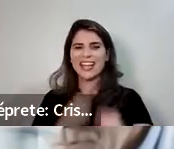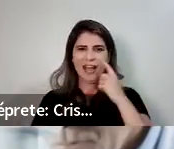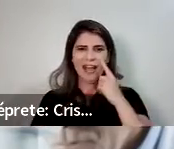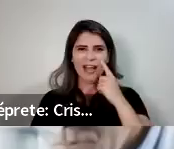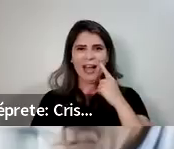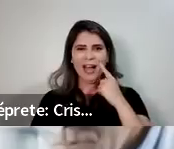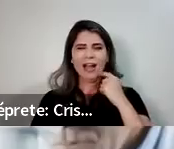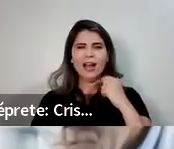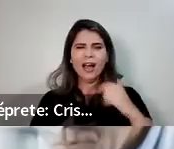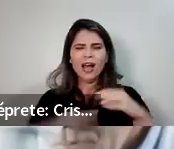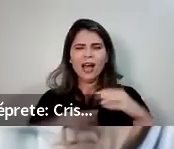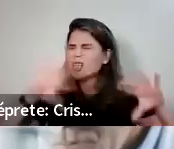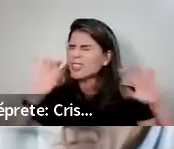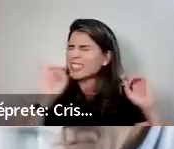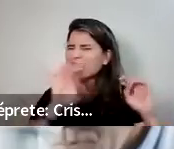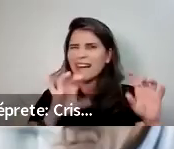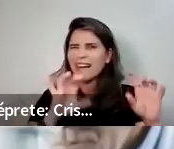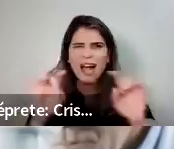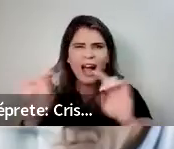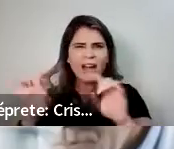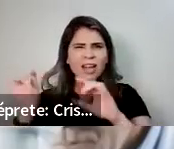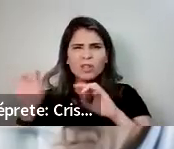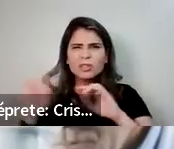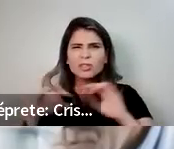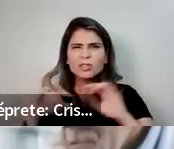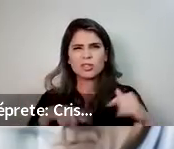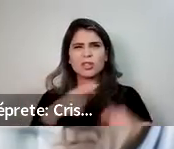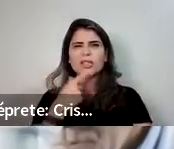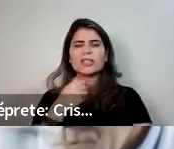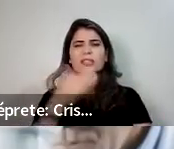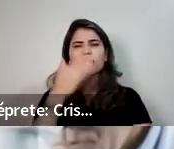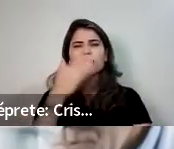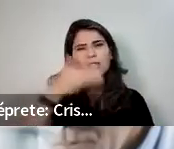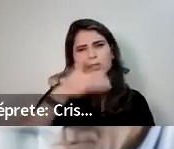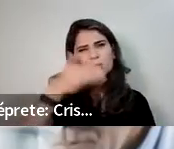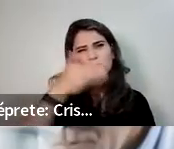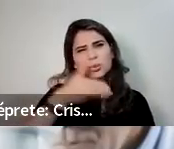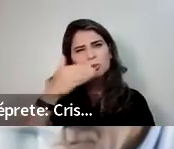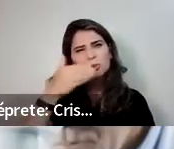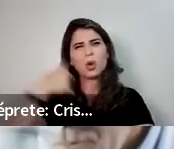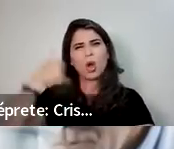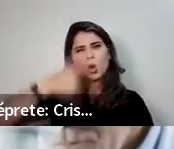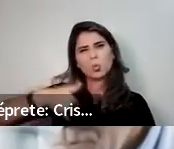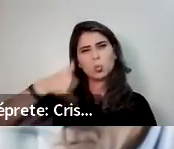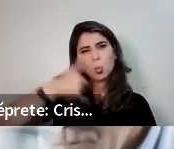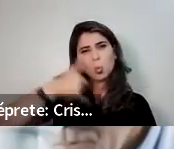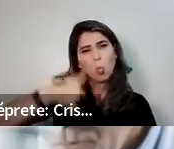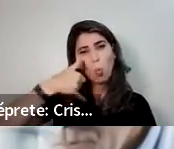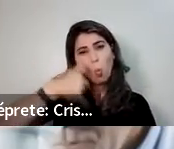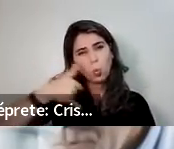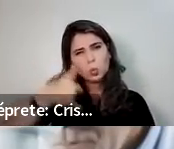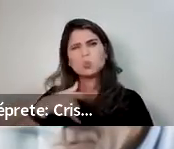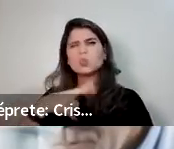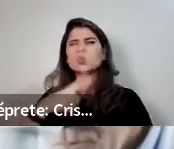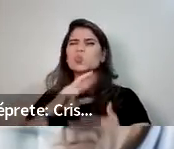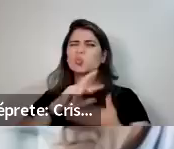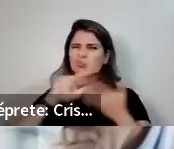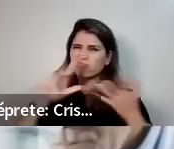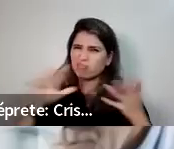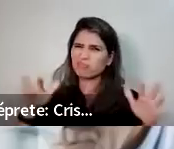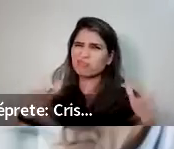açúcares e pode vir acontecer gorduras de tampar uma veia. Você tem ali uma